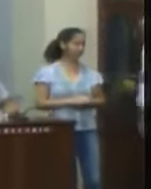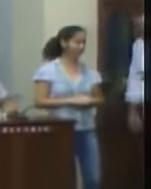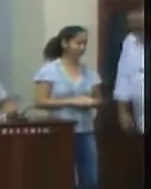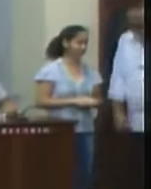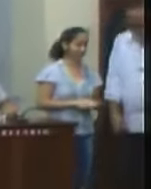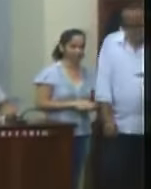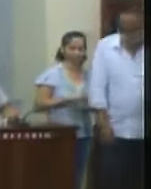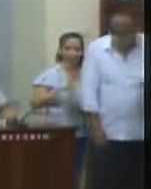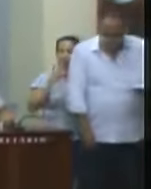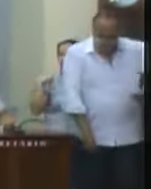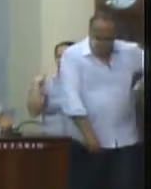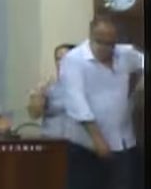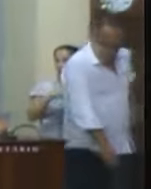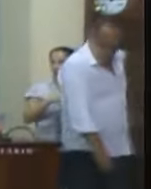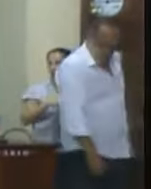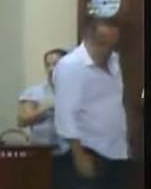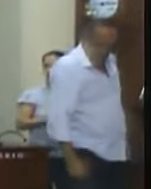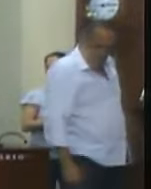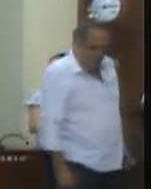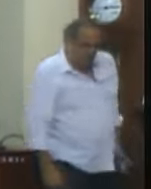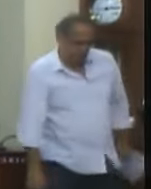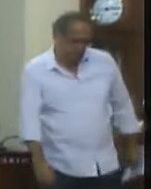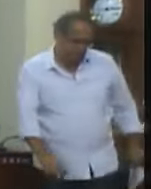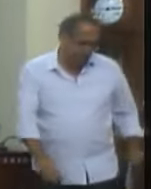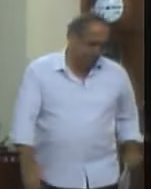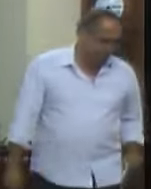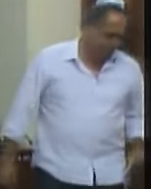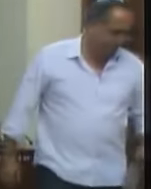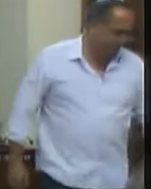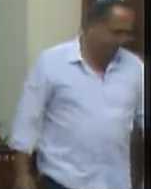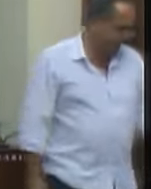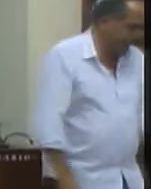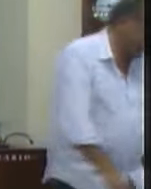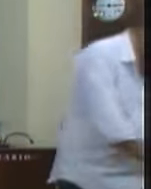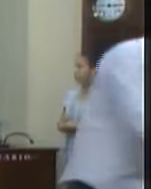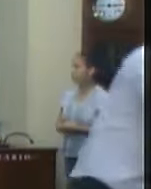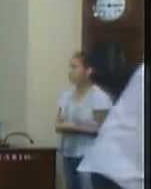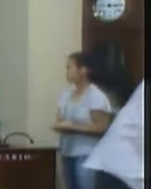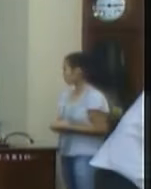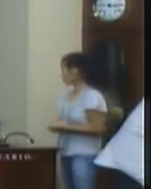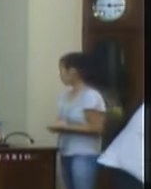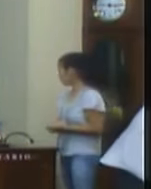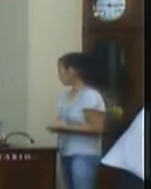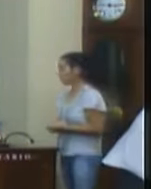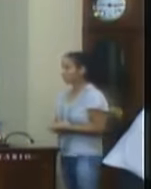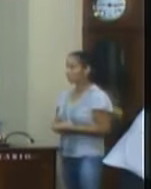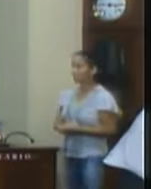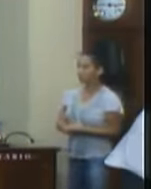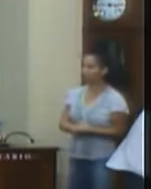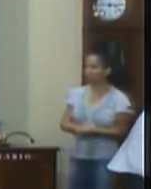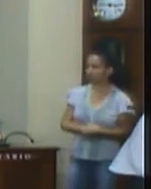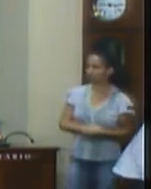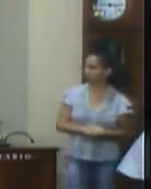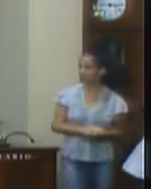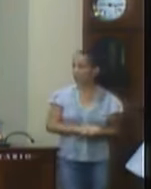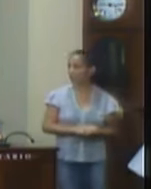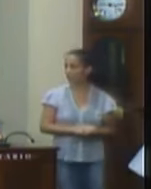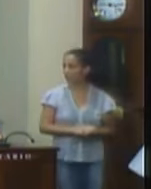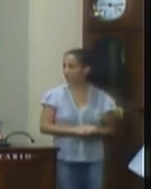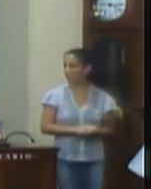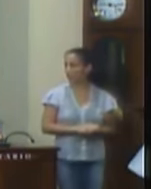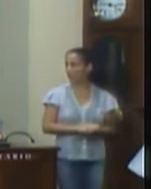todos os vereadores aqui estão presentes vereadora Michele também vou botar aqui para dar uma celeridade aqui todos estão